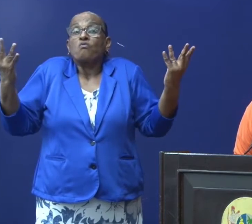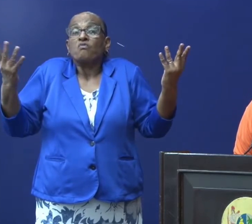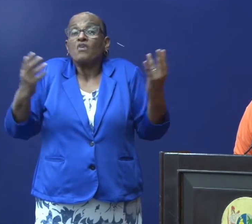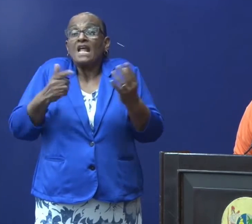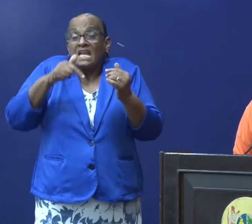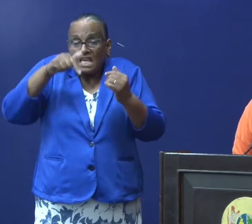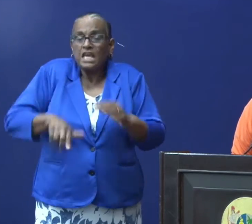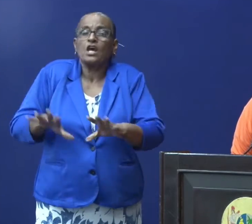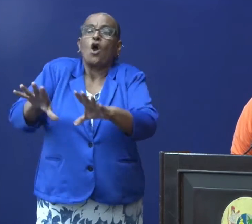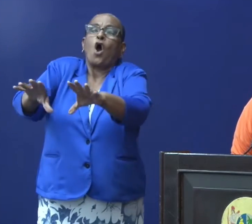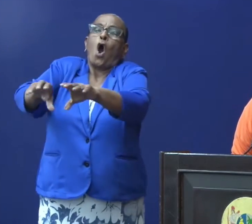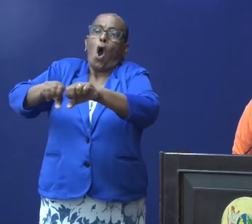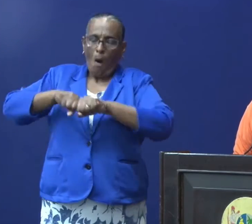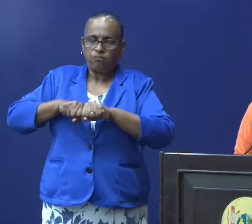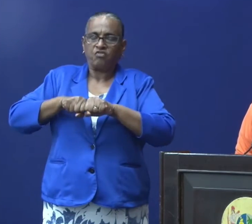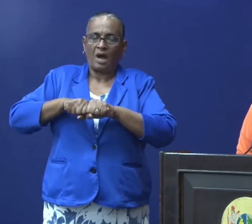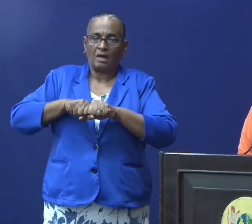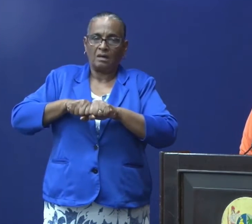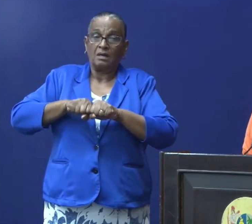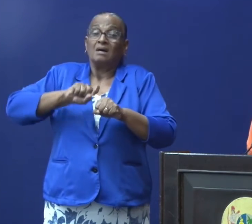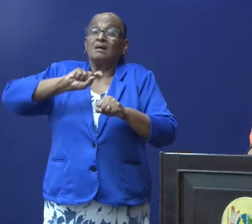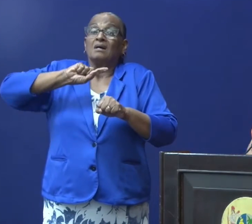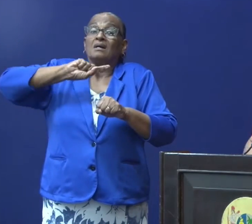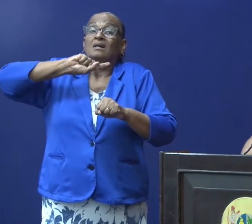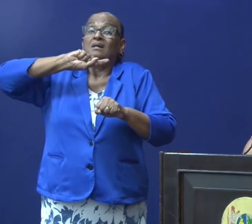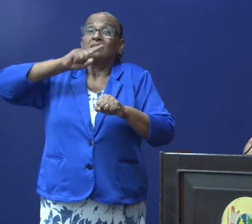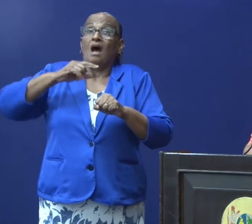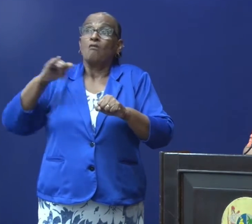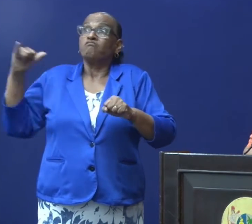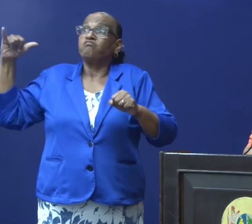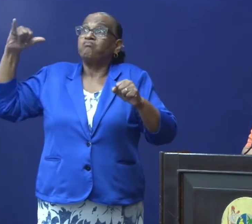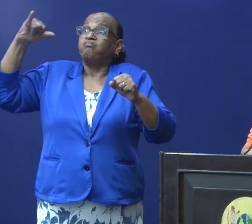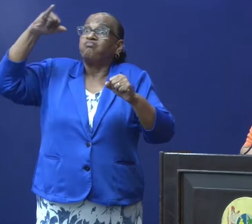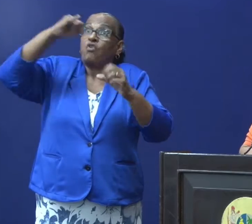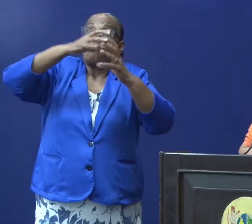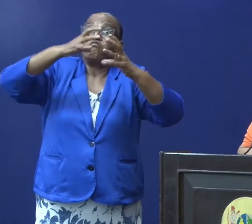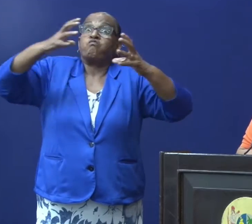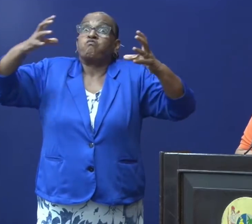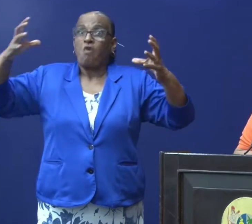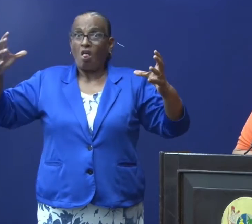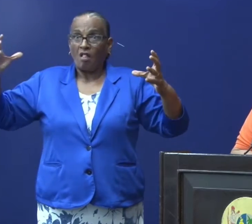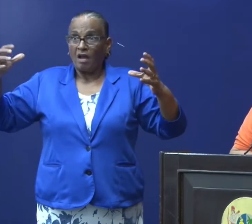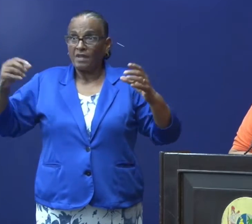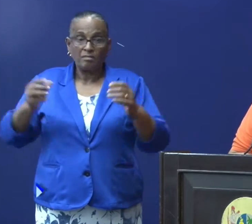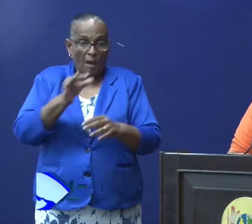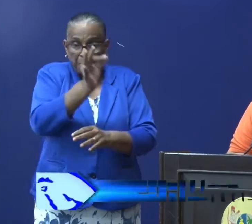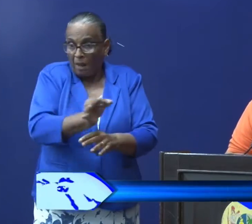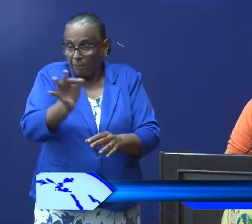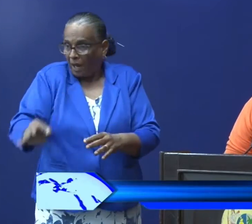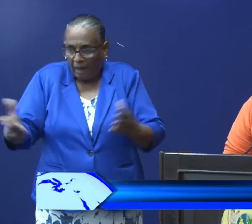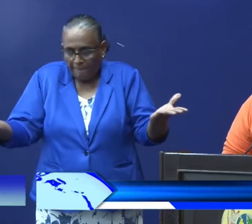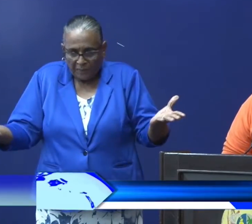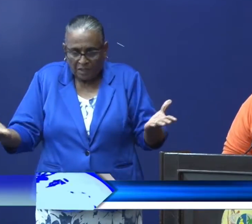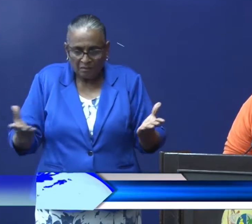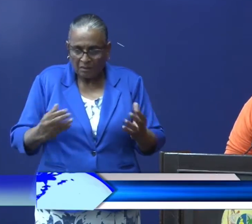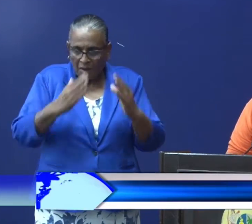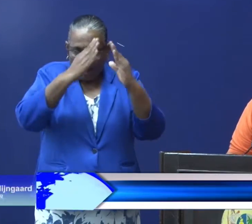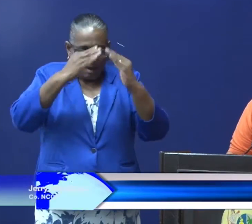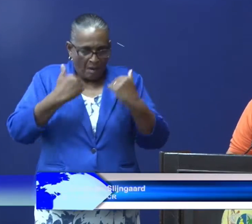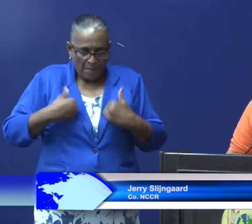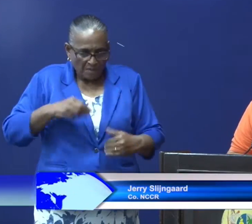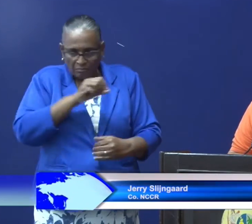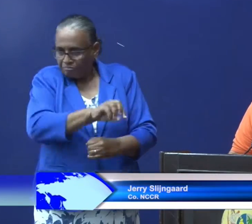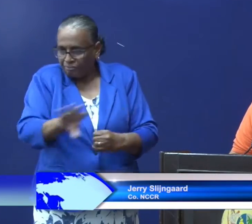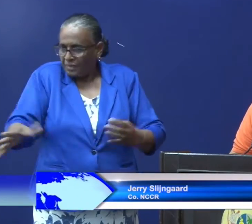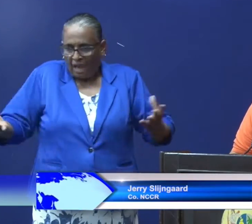opvangen. Want het heeft geen zin dat we bijvoorbeeld volle vliegtuigen laten komen en we hebben niet voldoende plek om de mensen te plaatsen.